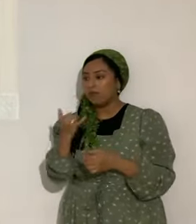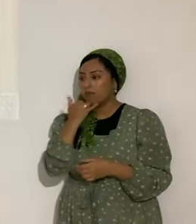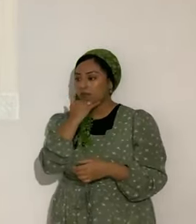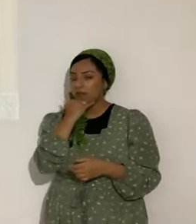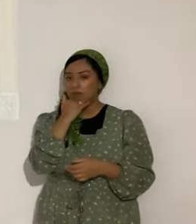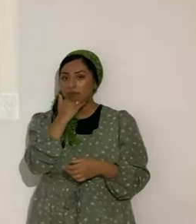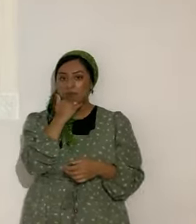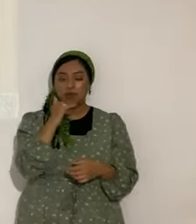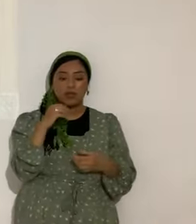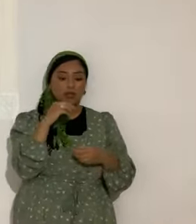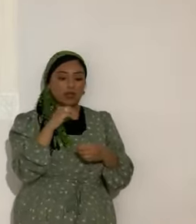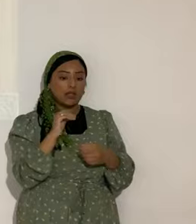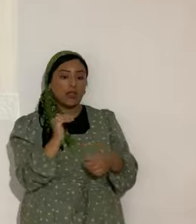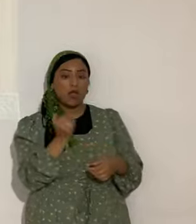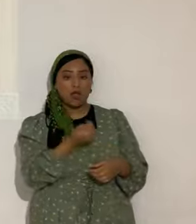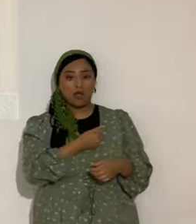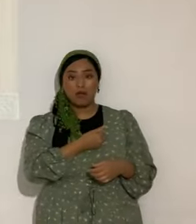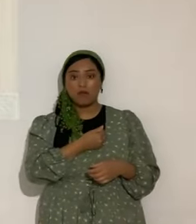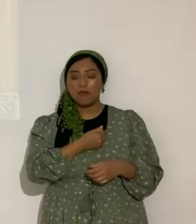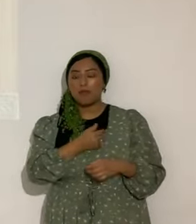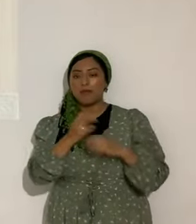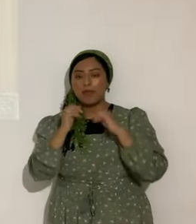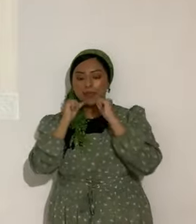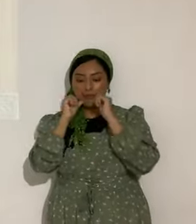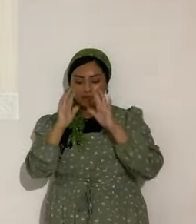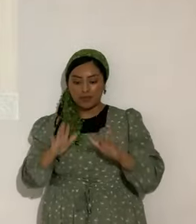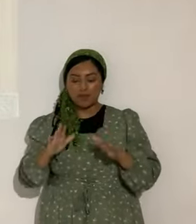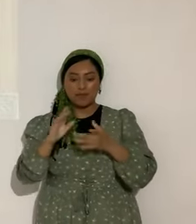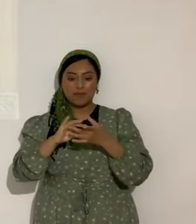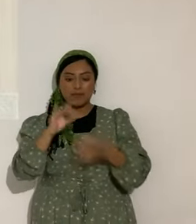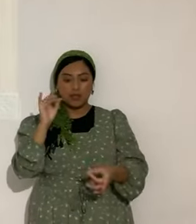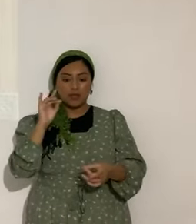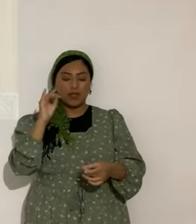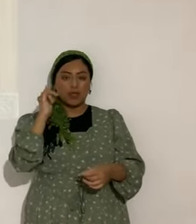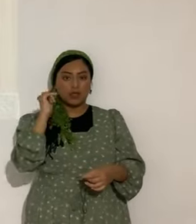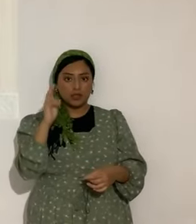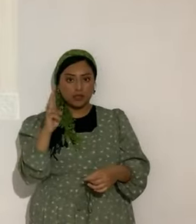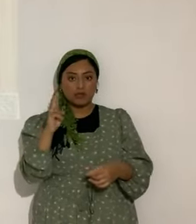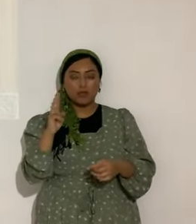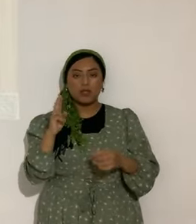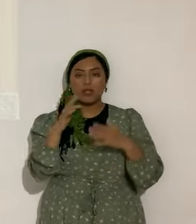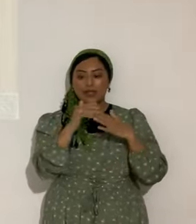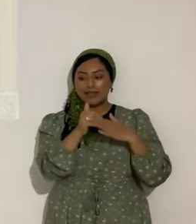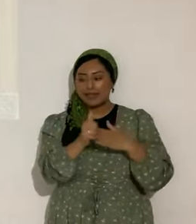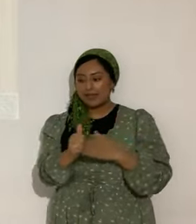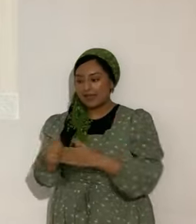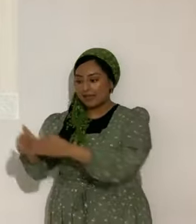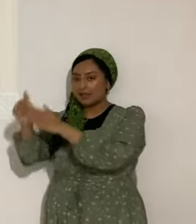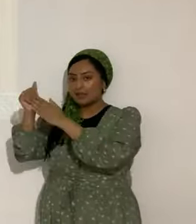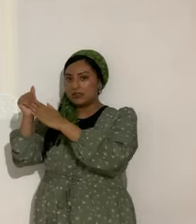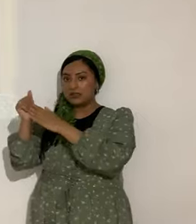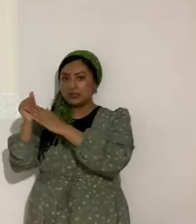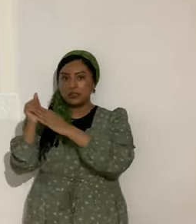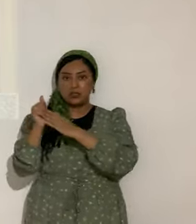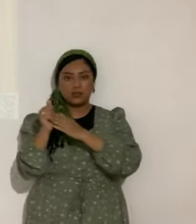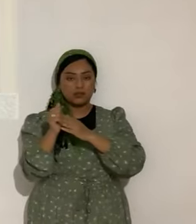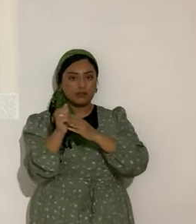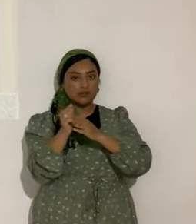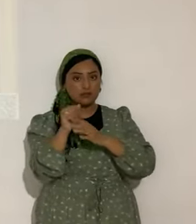En nuestro caso. El bendito espíritu de Yahweh. Nos dirige. Nos santifica. ¿Sí? Y entonces